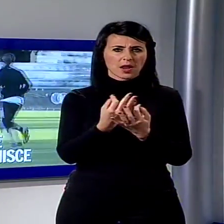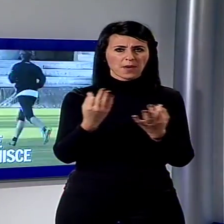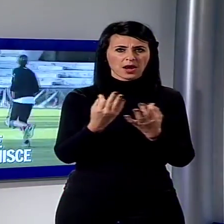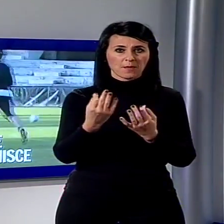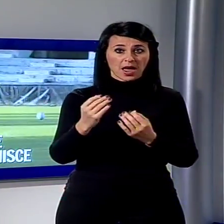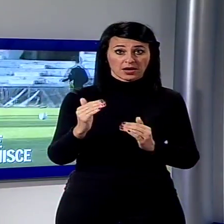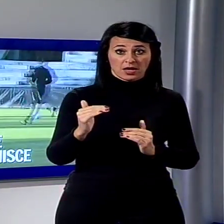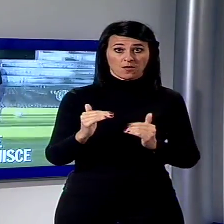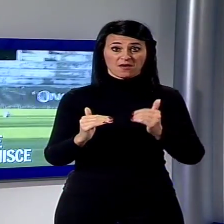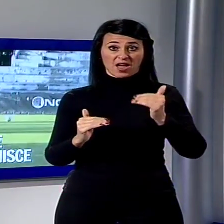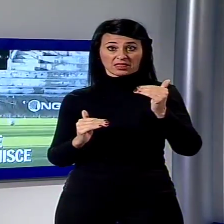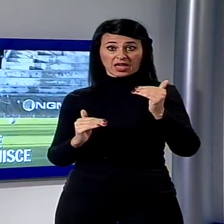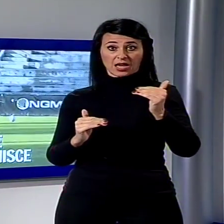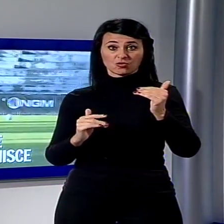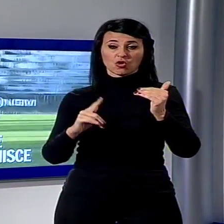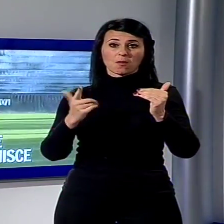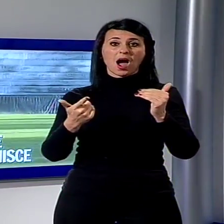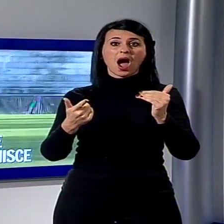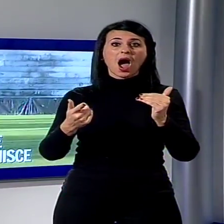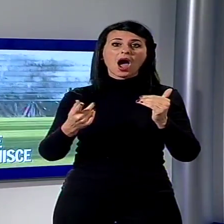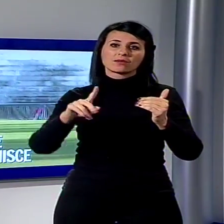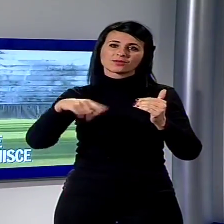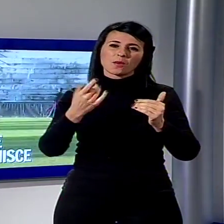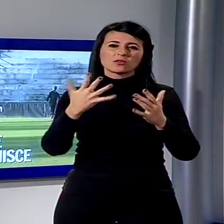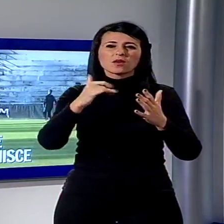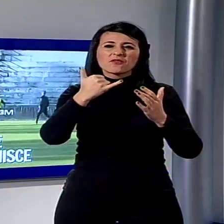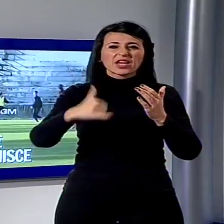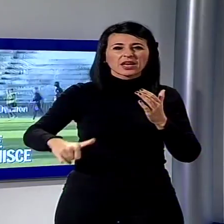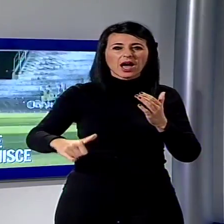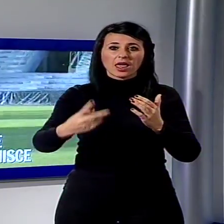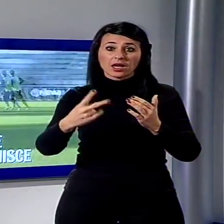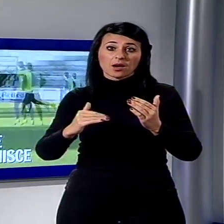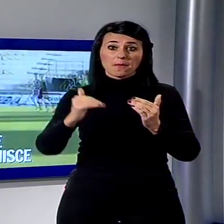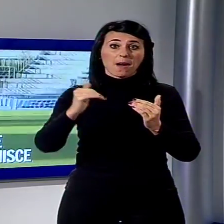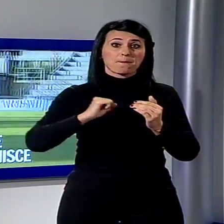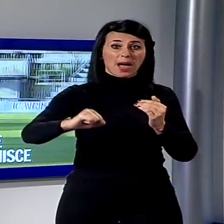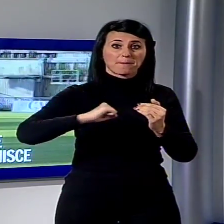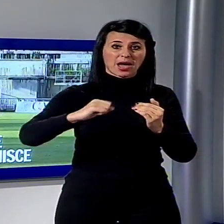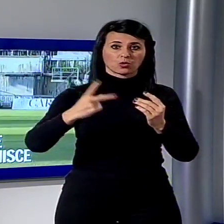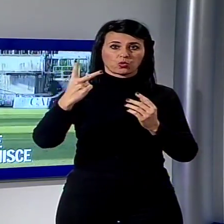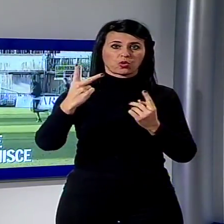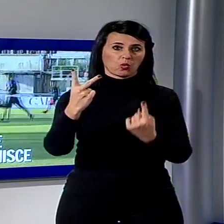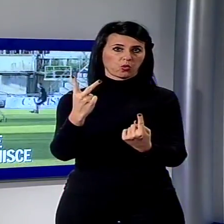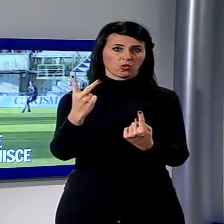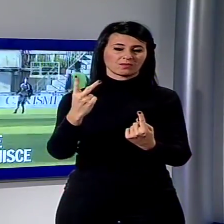ma nel finale una doppietta dell'uruguaiano regala al Pisa tre punti preziosi e alla Lucchese una bruciante sconfitta.